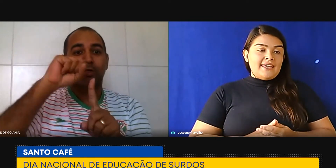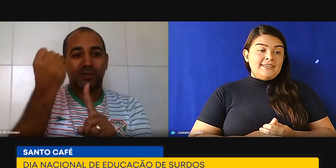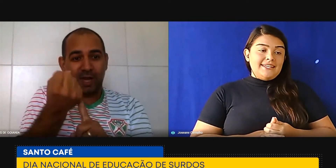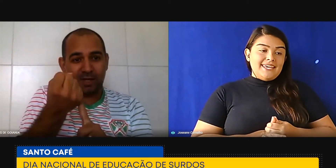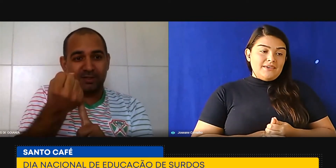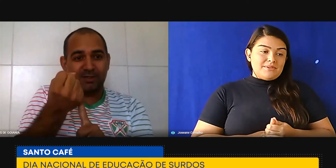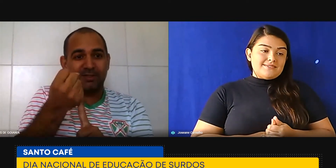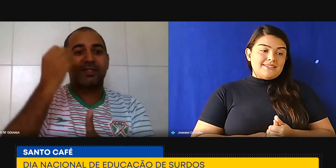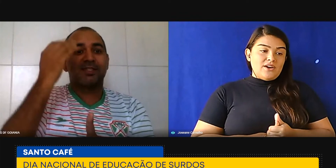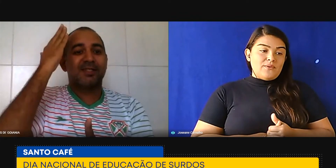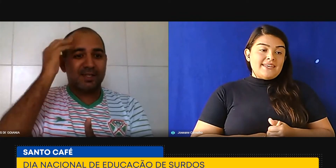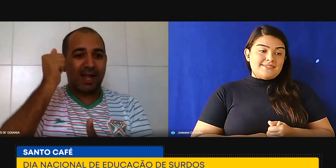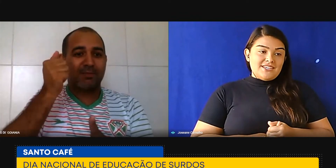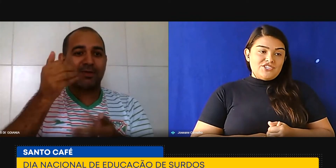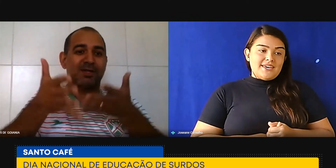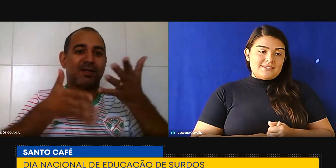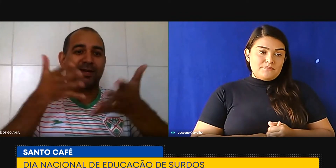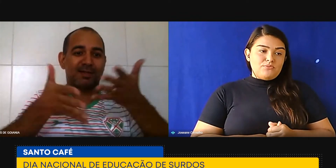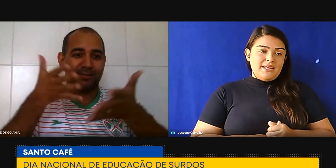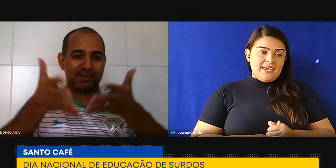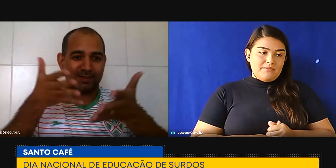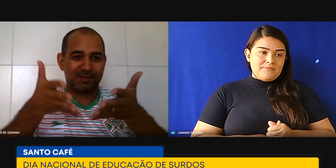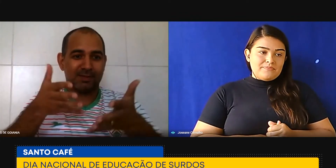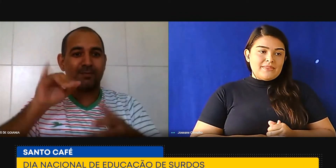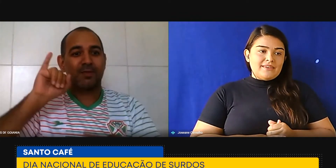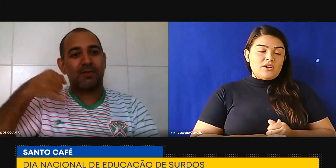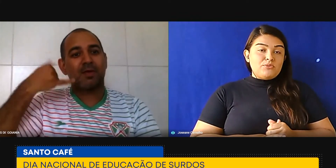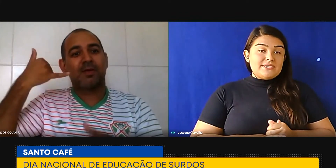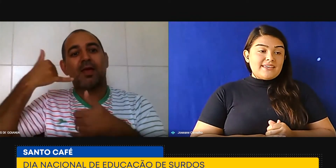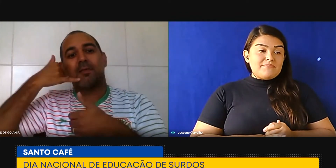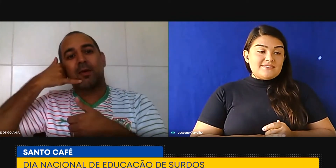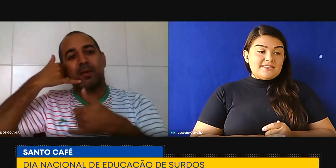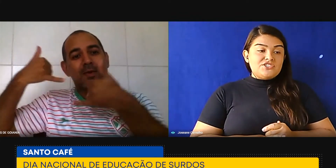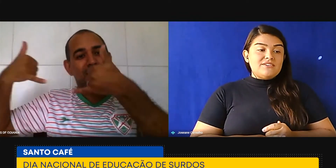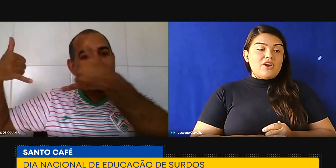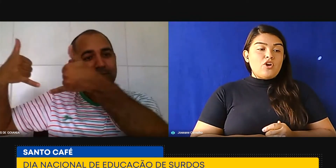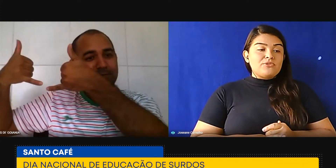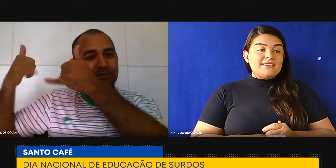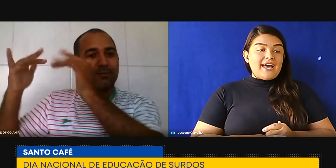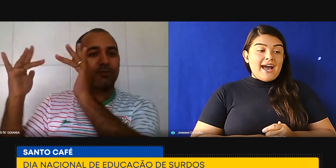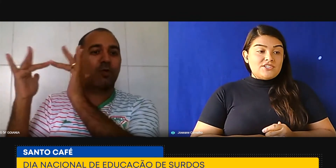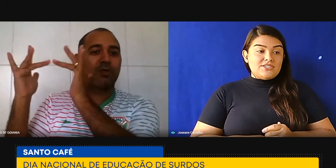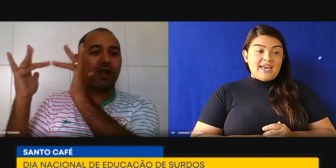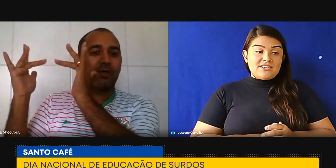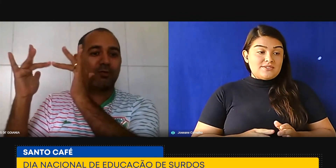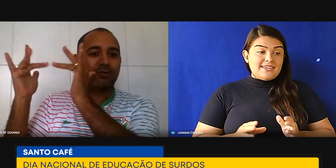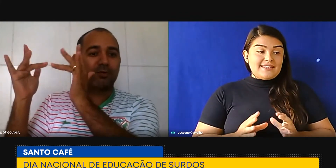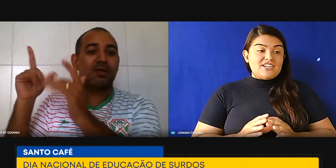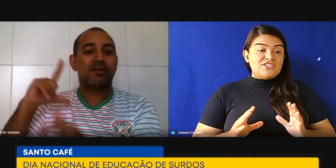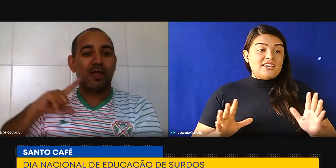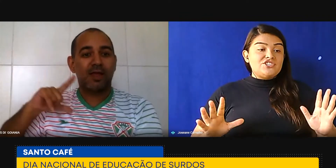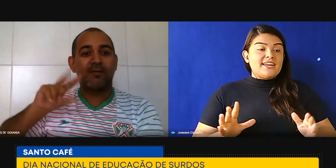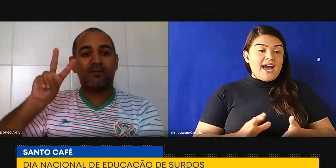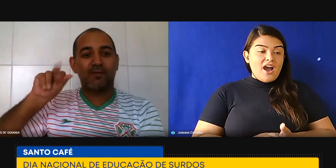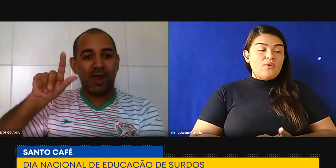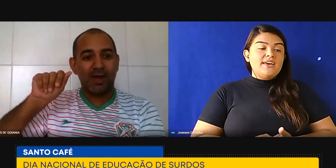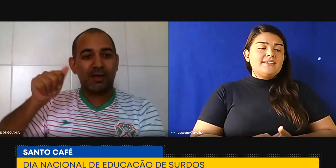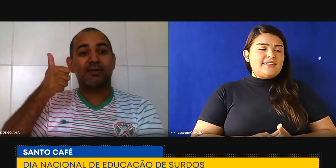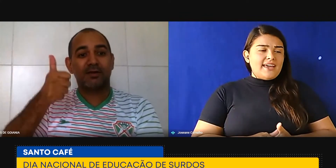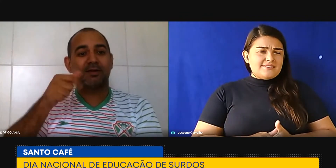Em Libras. Então, existe esse problema. Então, por isso que é imprescindível a comunidade, a sociedade em geral, ter